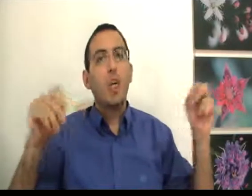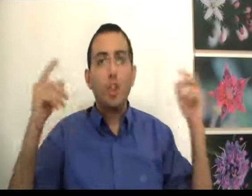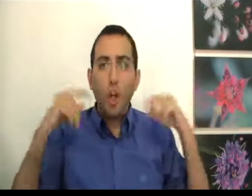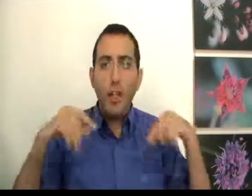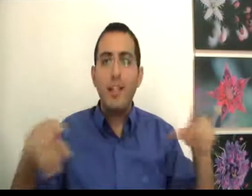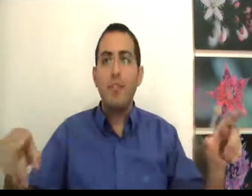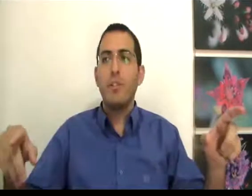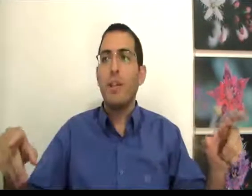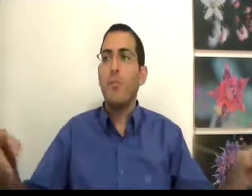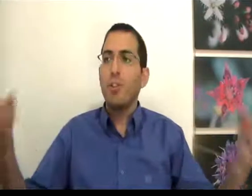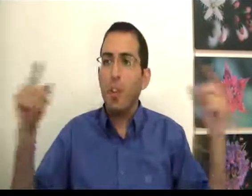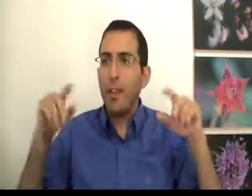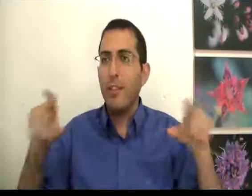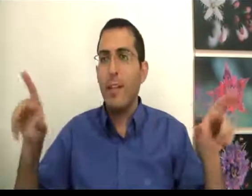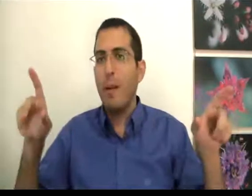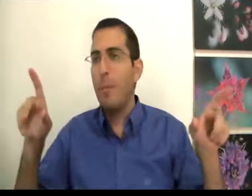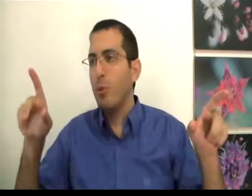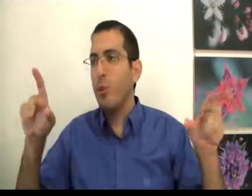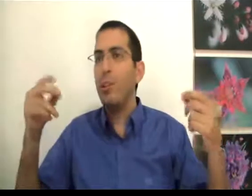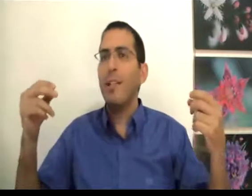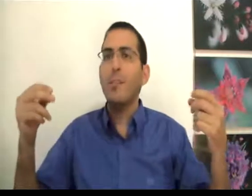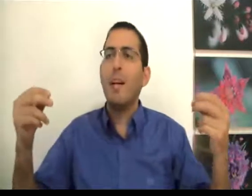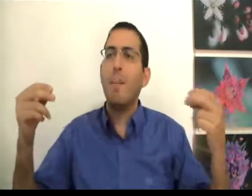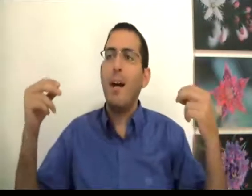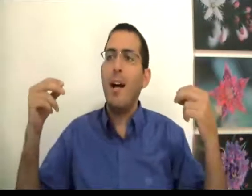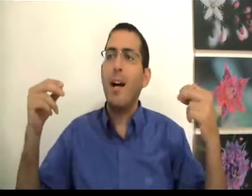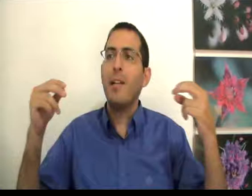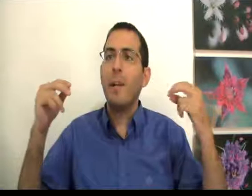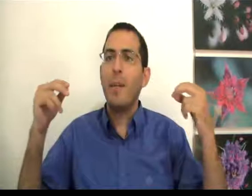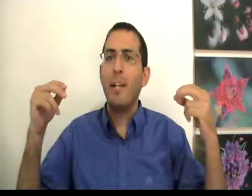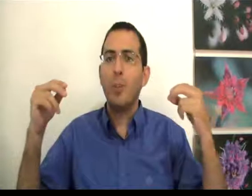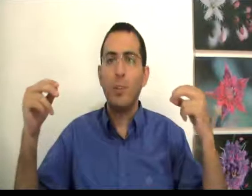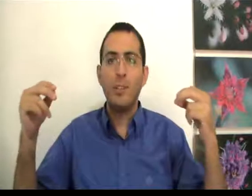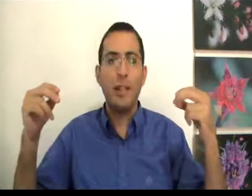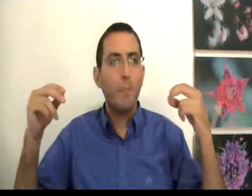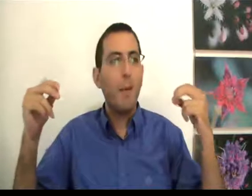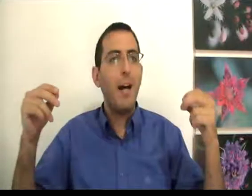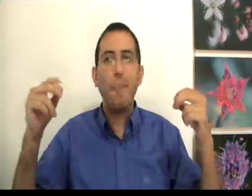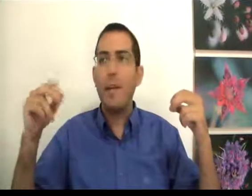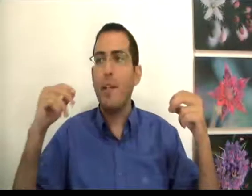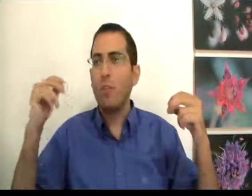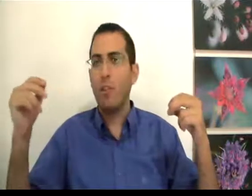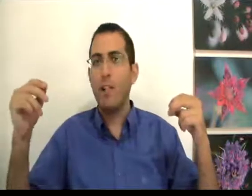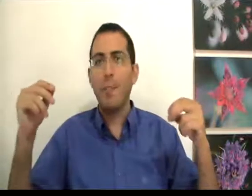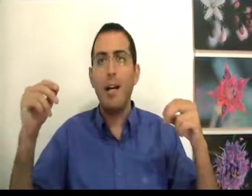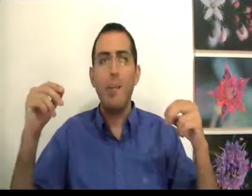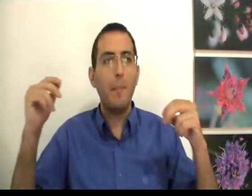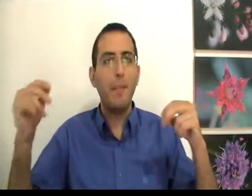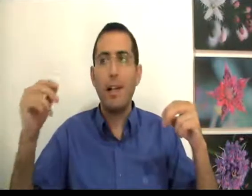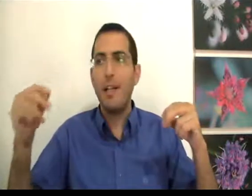תוך כדי העבודה, תוך כדי הפעולות, תשאל את עצמך מה אני באמת רוצה, מה באמת טוב לי, מה באמת רע לי,